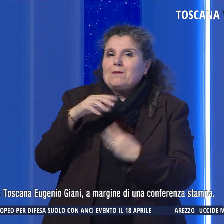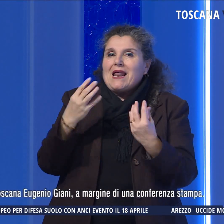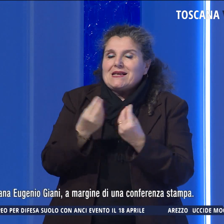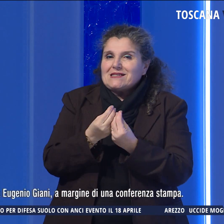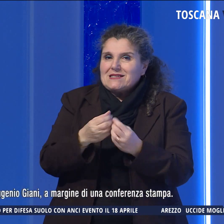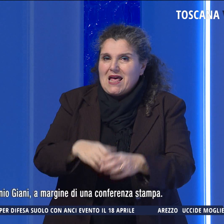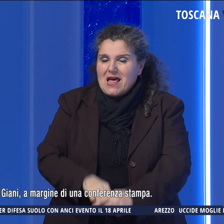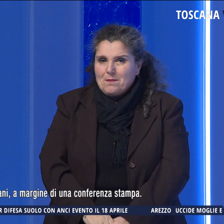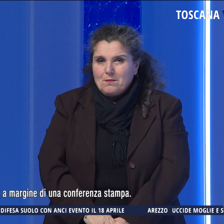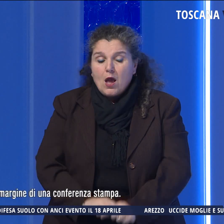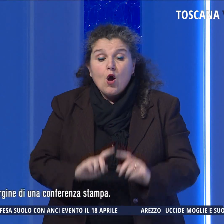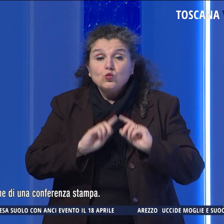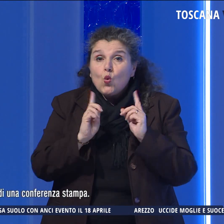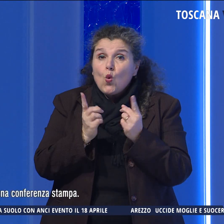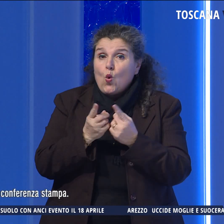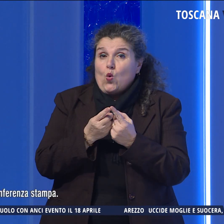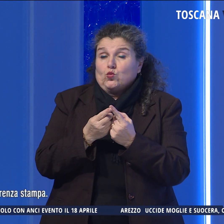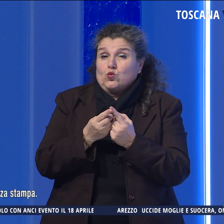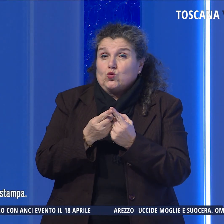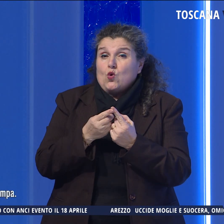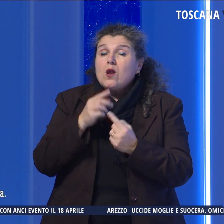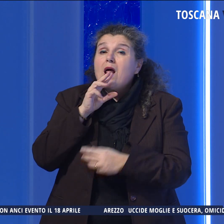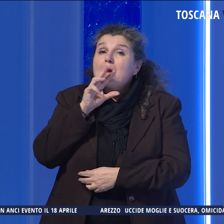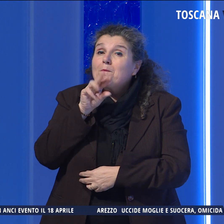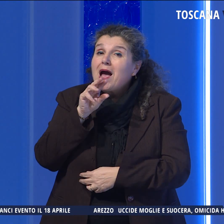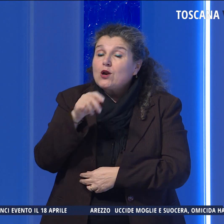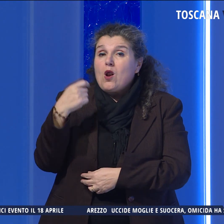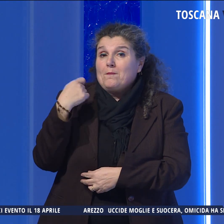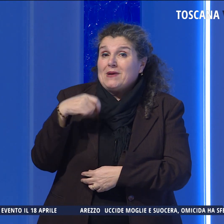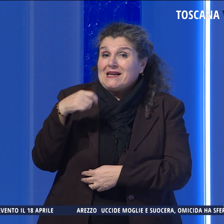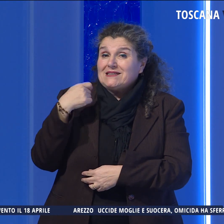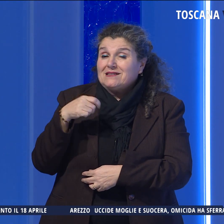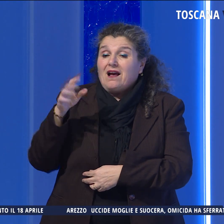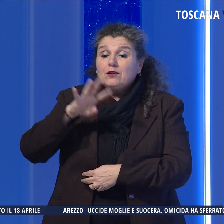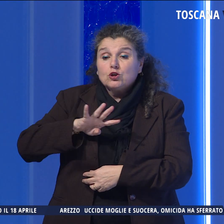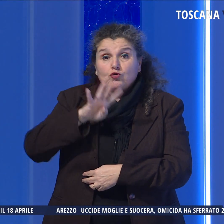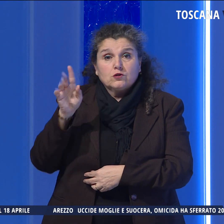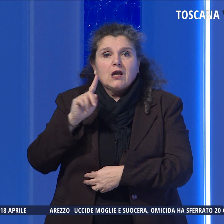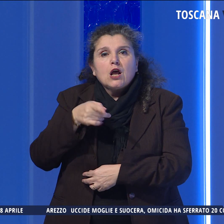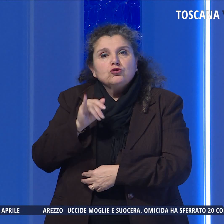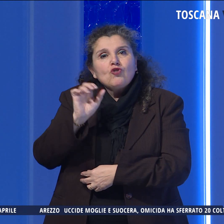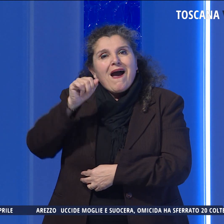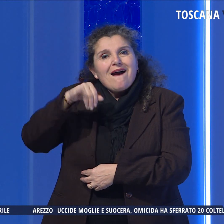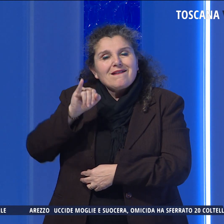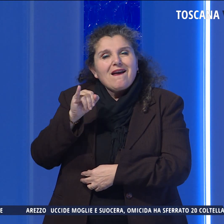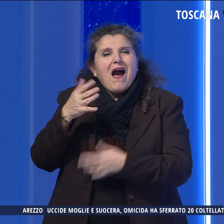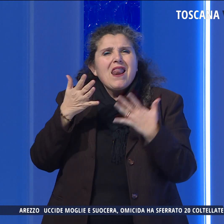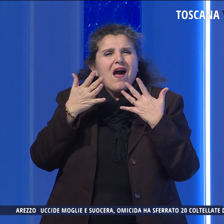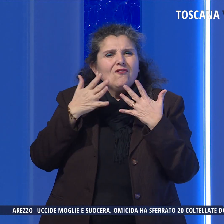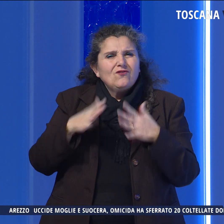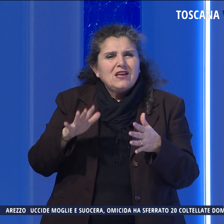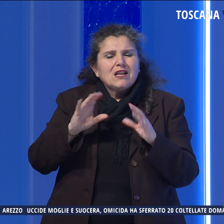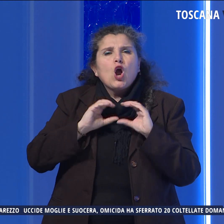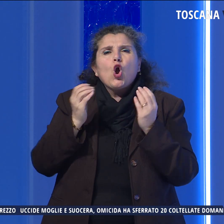Sguanci. Tutto questo nelle parole del presidente della regione toscana, Gianni, a margine di una